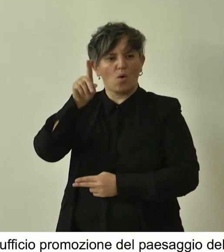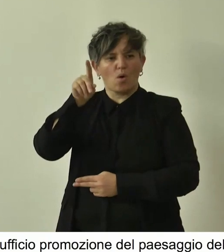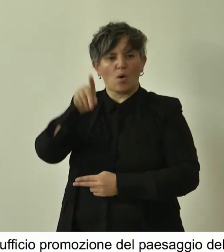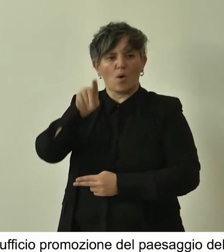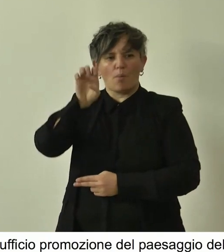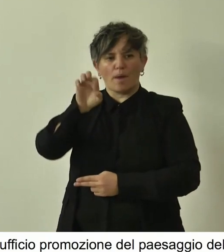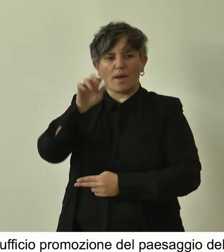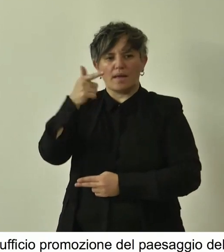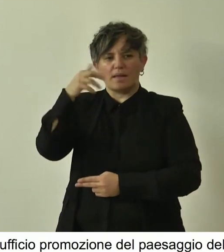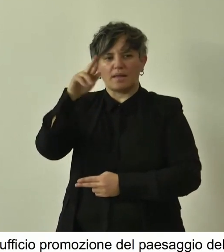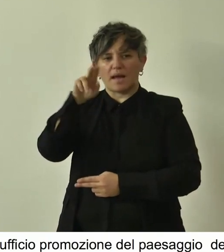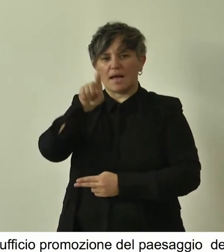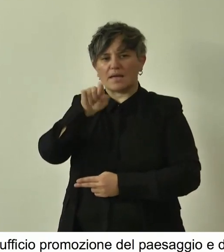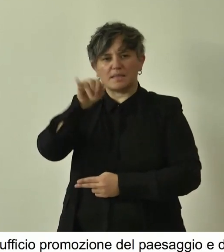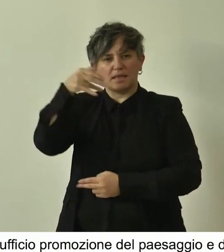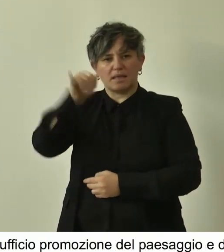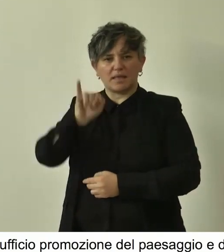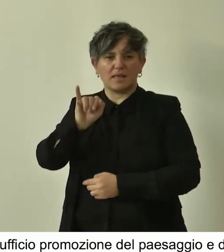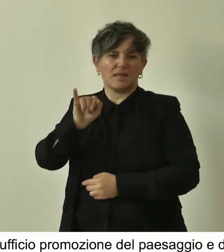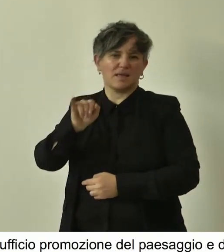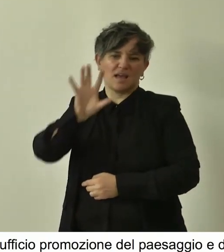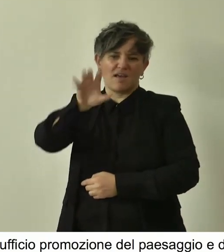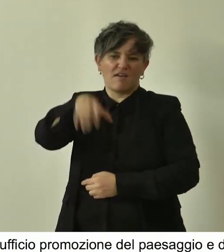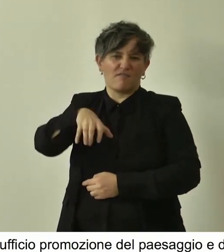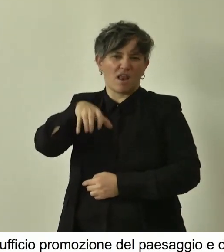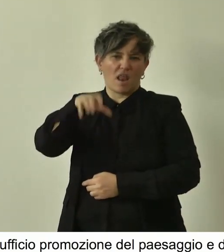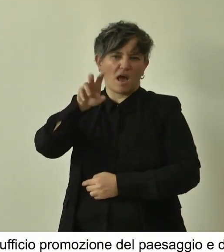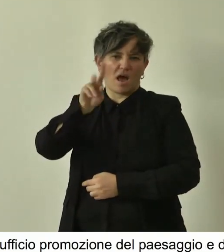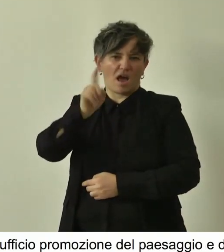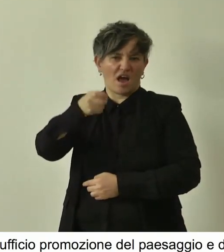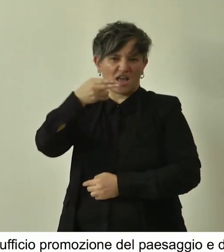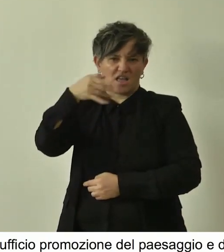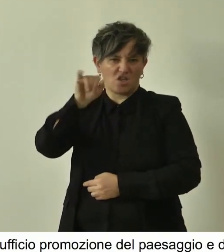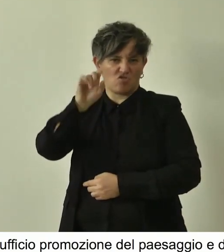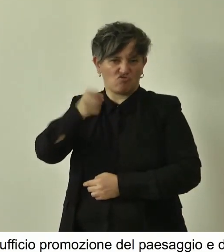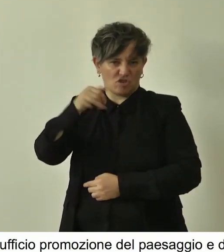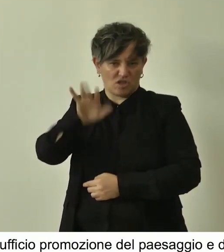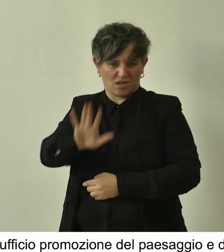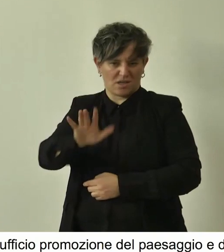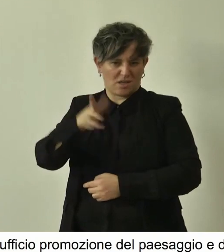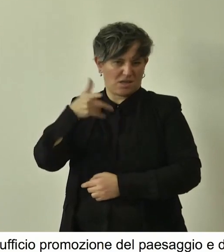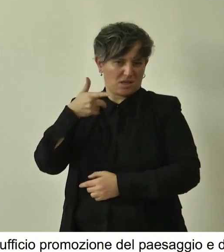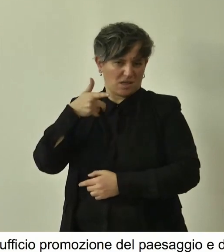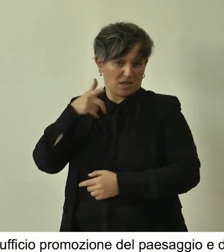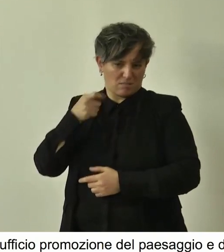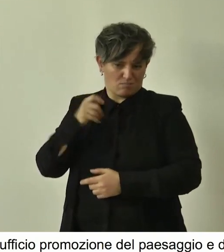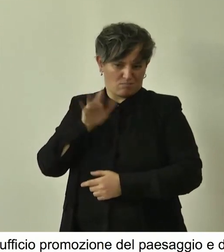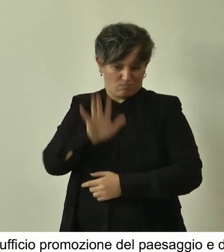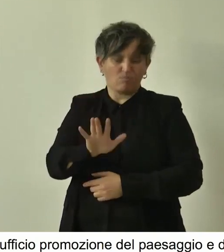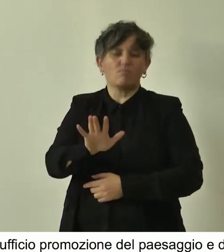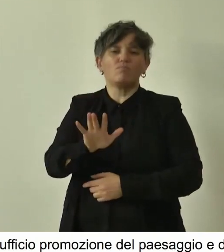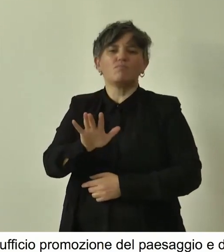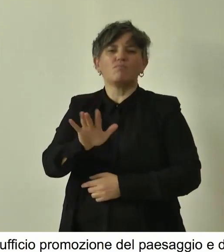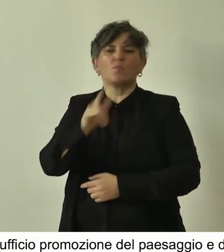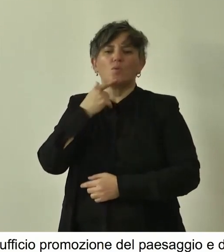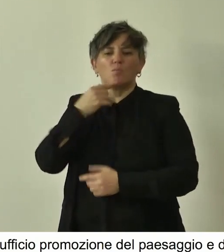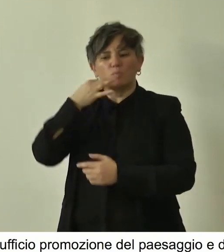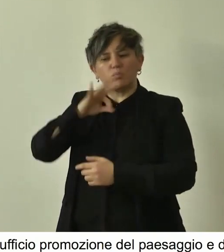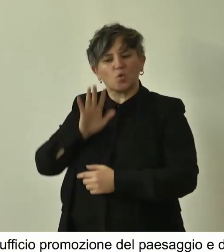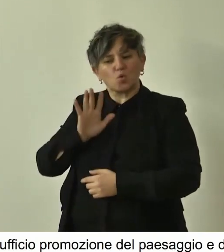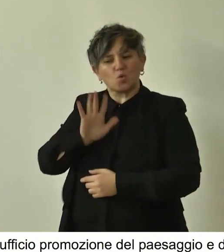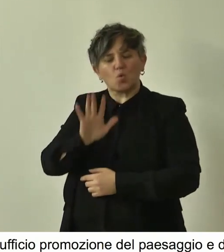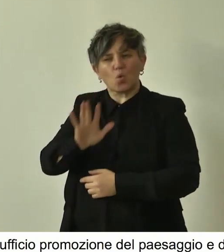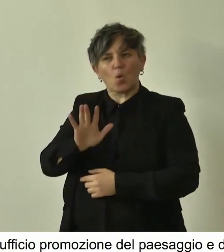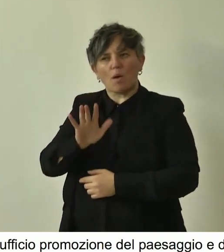Fondazione Villa Ghigi, che ci porterà un contributo ancora riprova di quanto